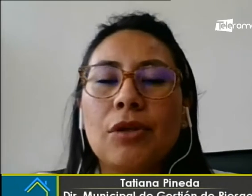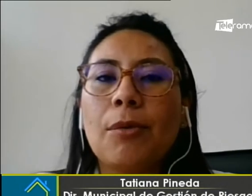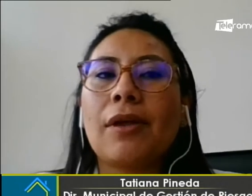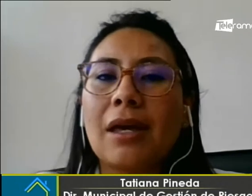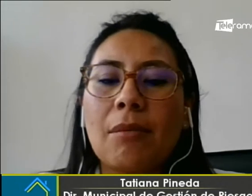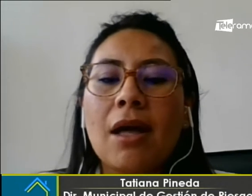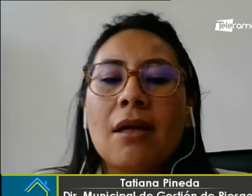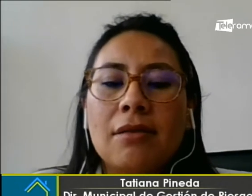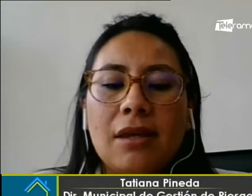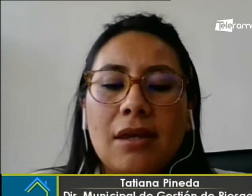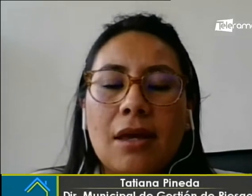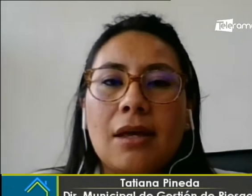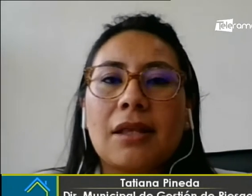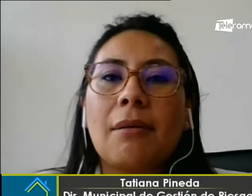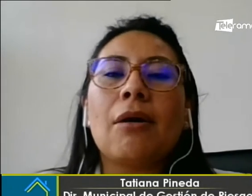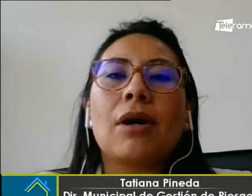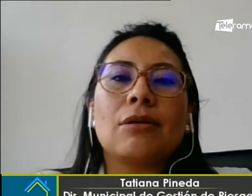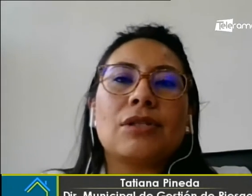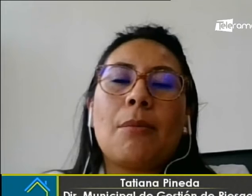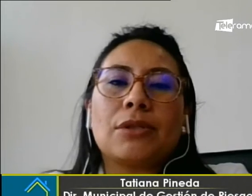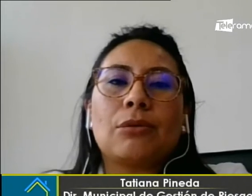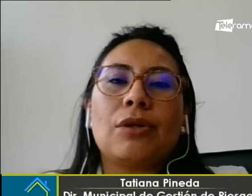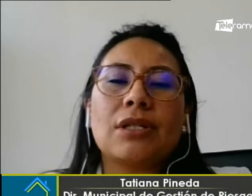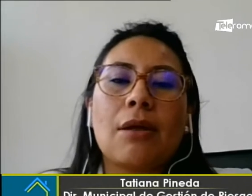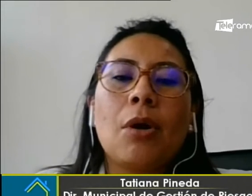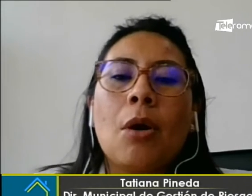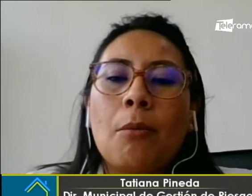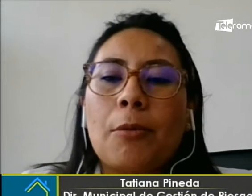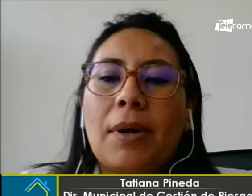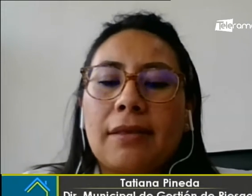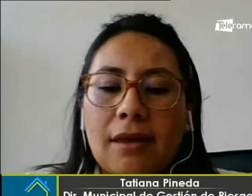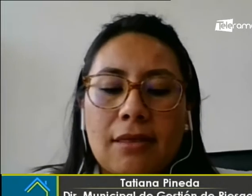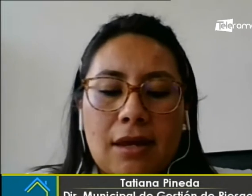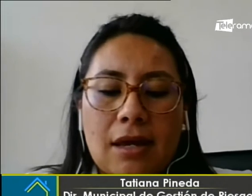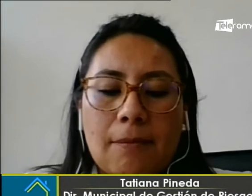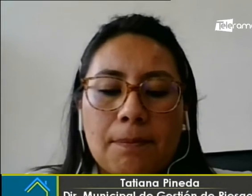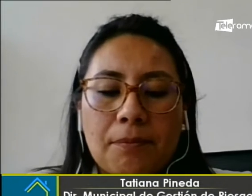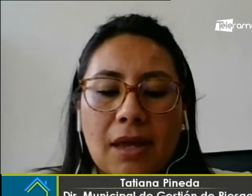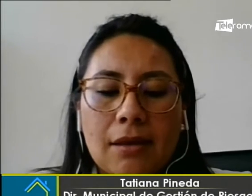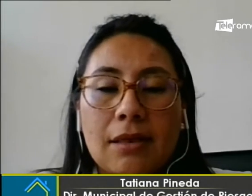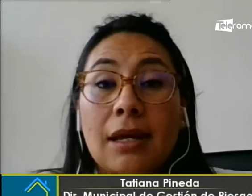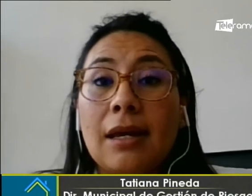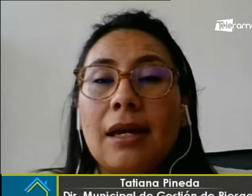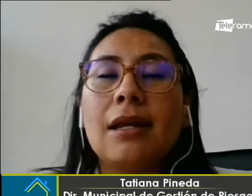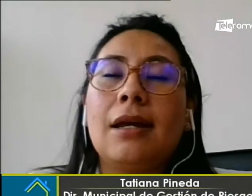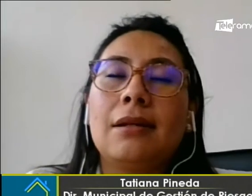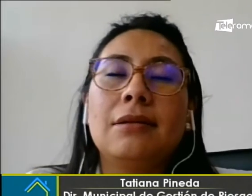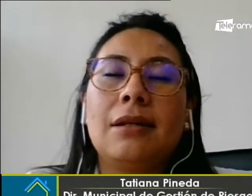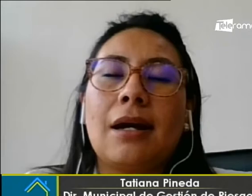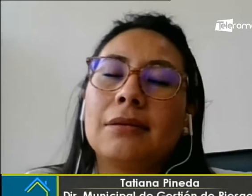ningún tipo de quema ni trabajo que no sea autorizado por parte del